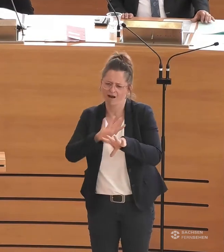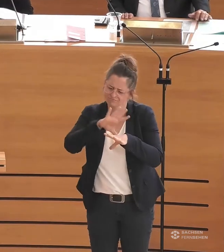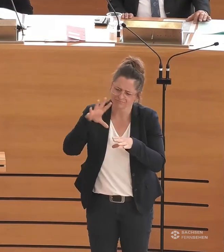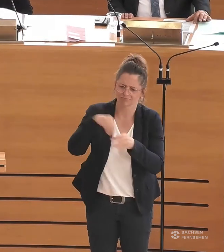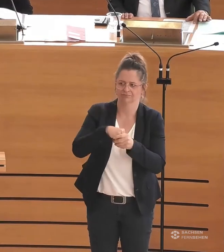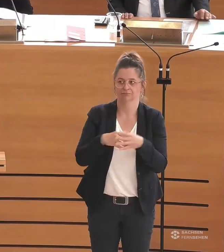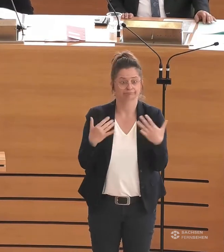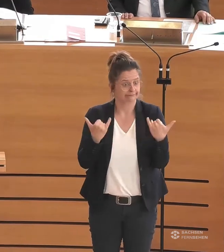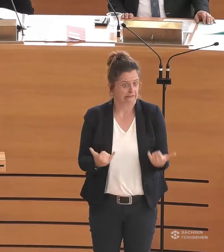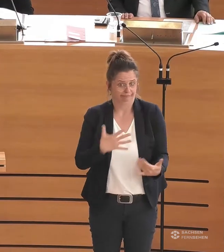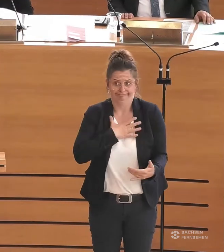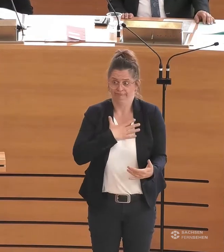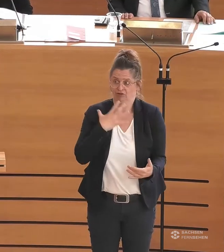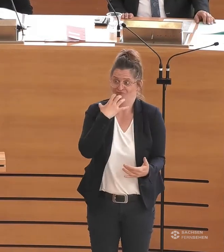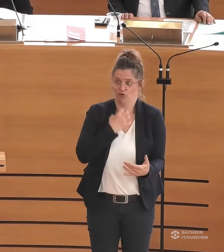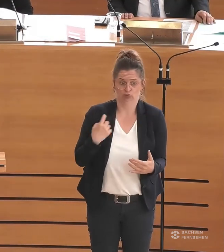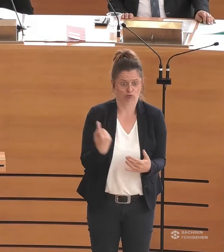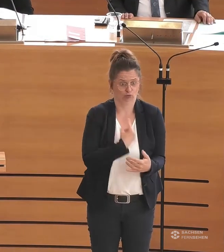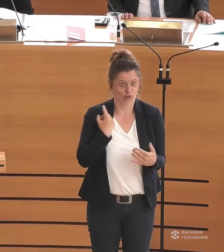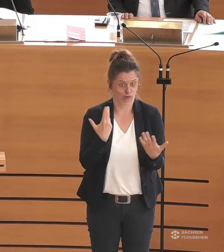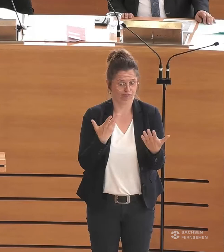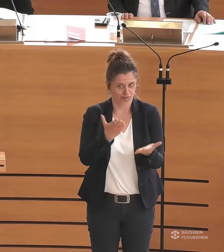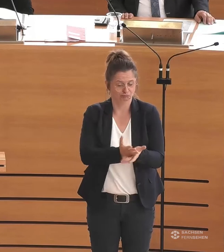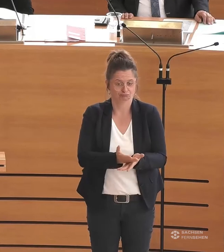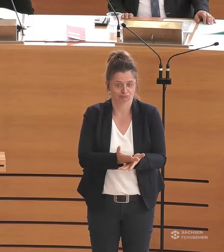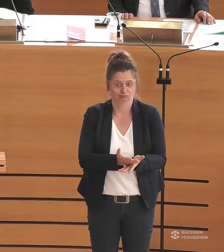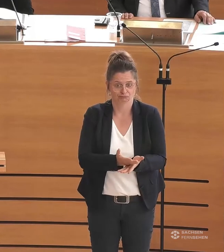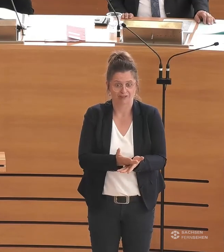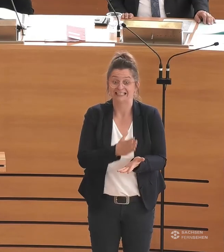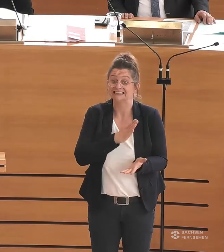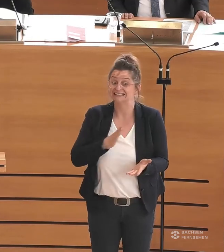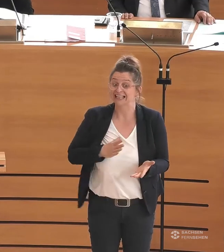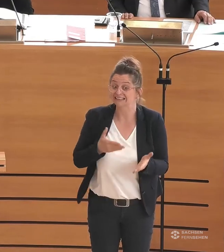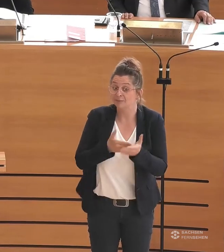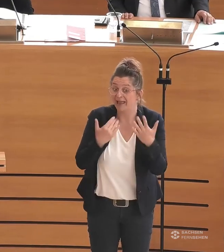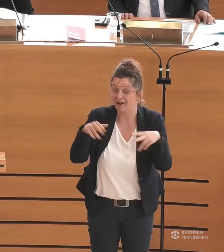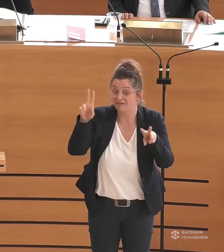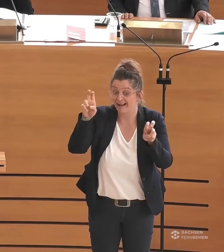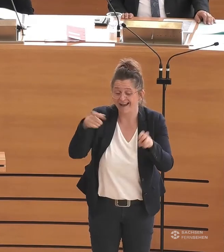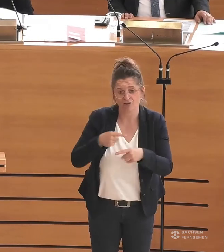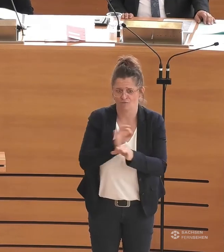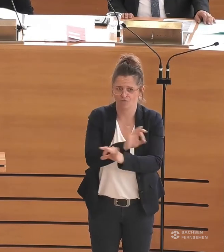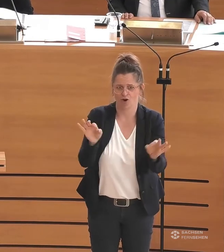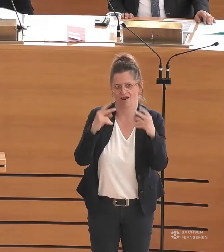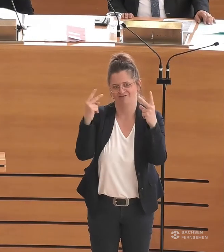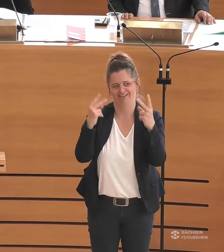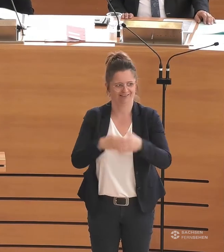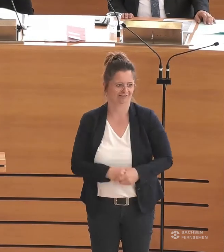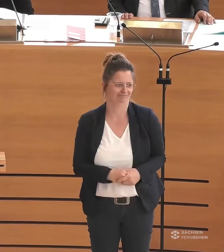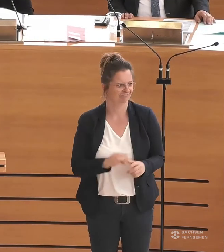diesem Wunsch unsere Runde hier beenden. Sachsen, barrierefrei, geht uns alle an. Ich freue mich, dass wir das heute auch hören konnten, dass es uns